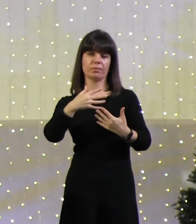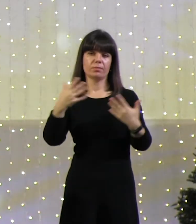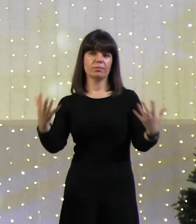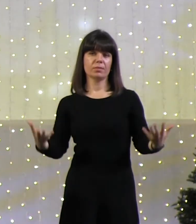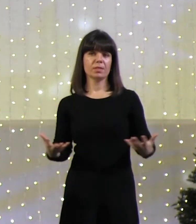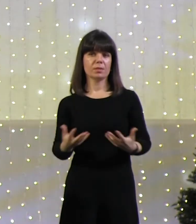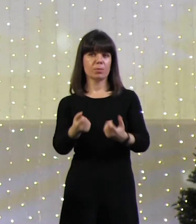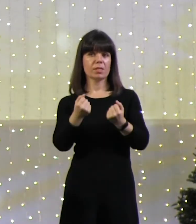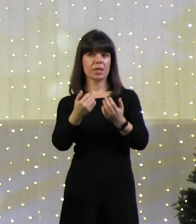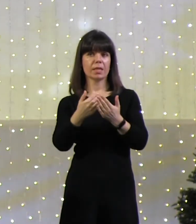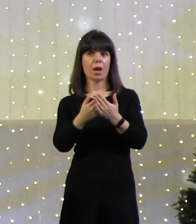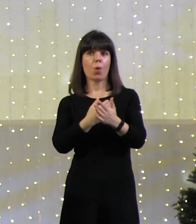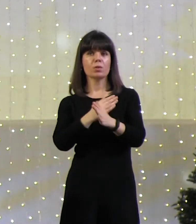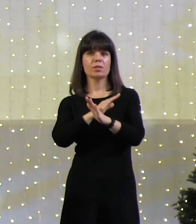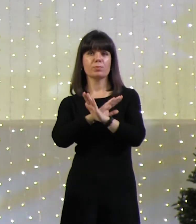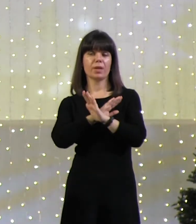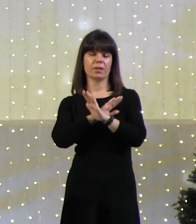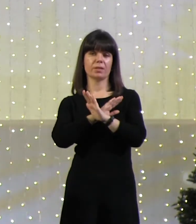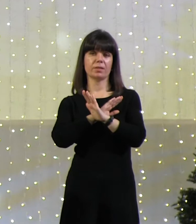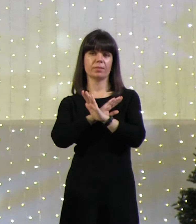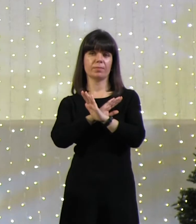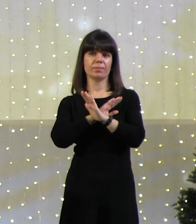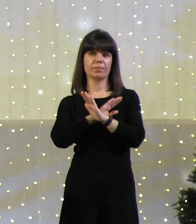спасение от смерти,